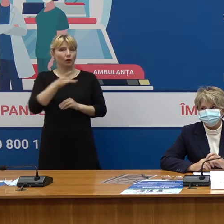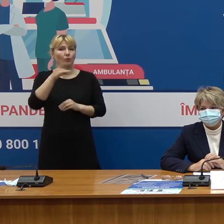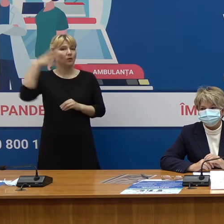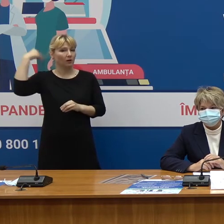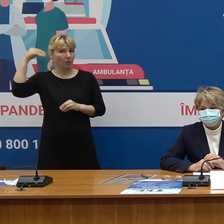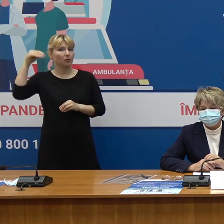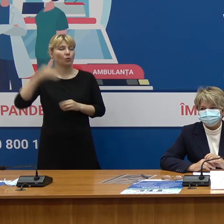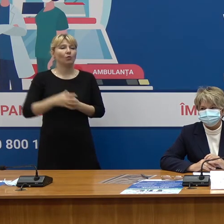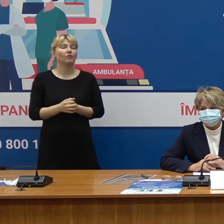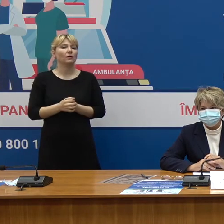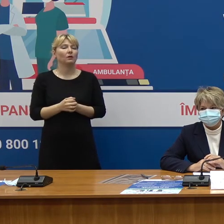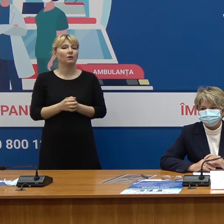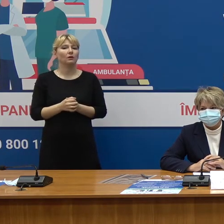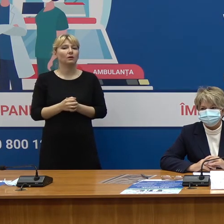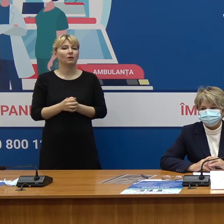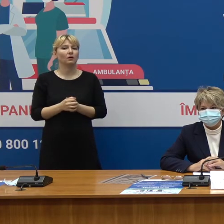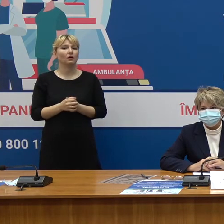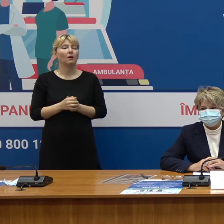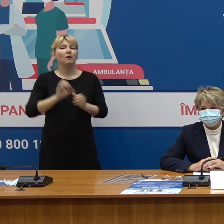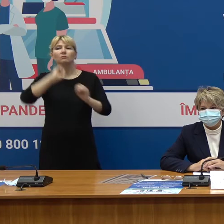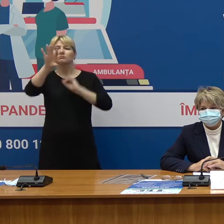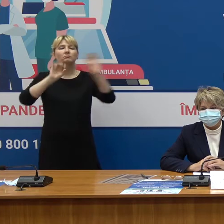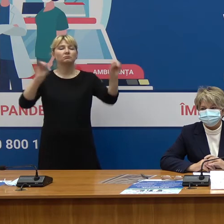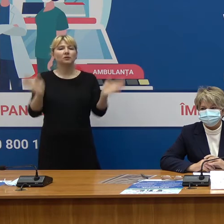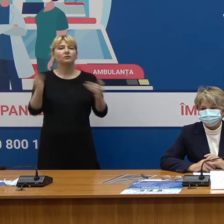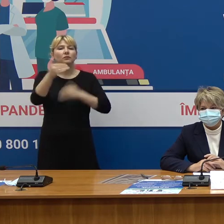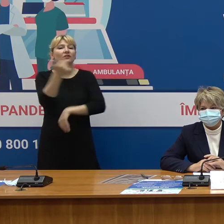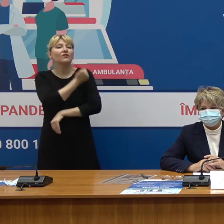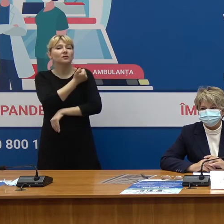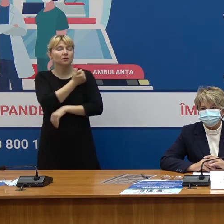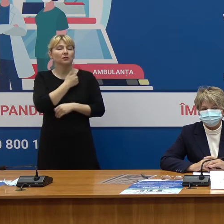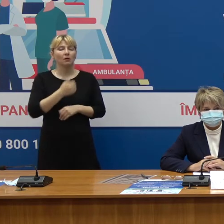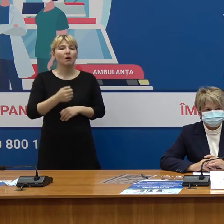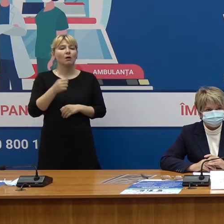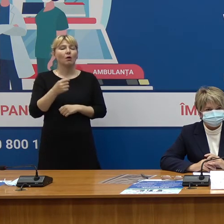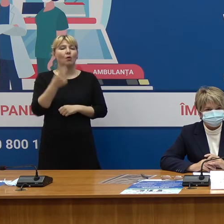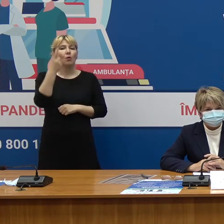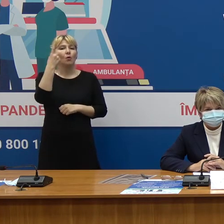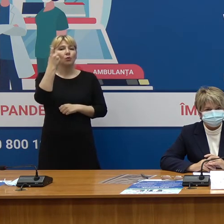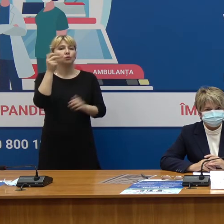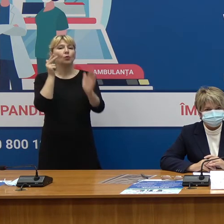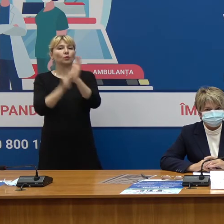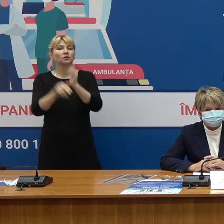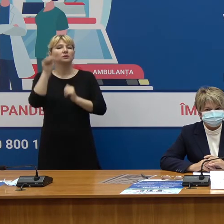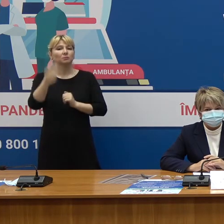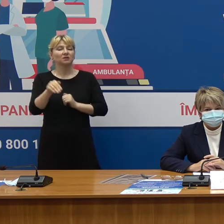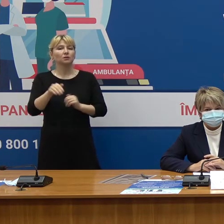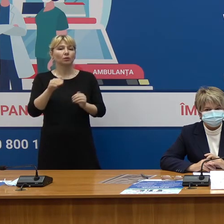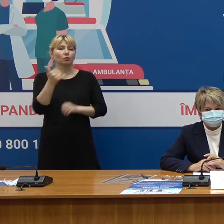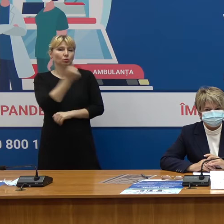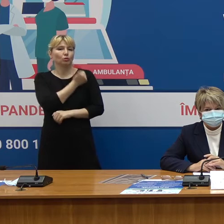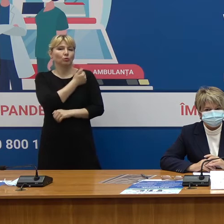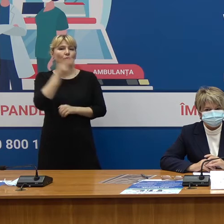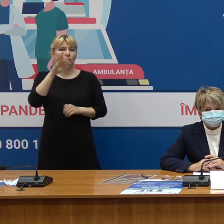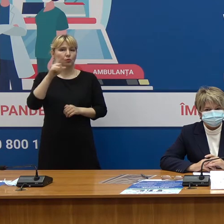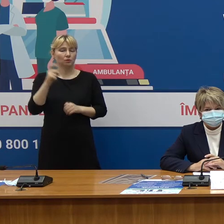Moldova deci livrate peste 886.000 de doze și 50